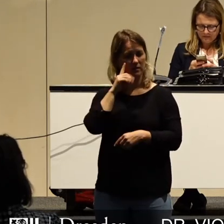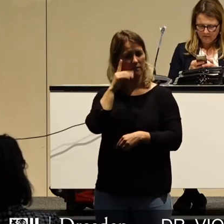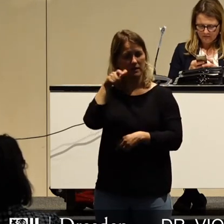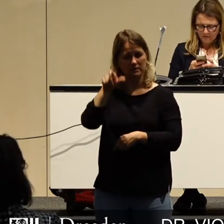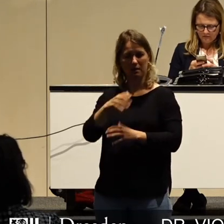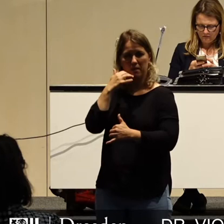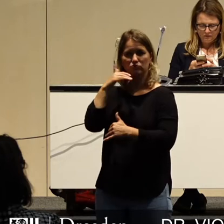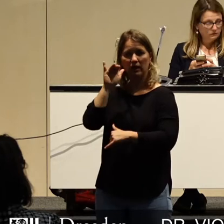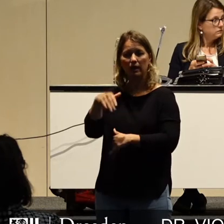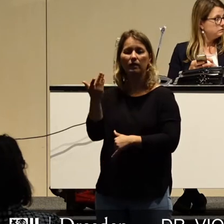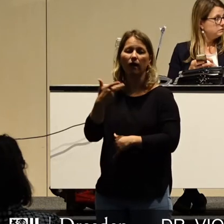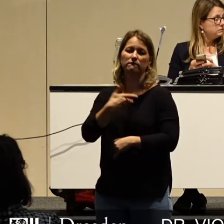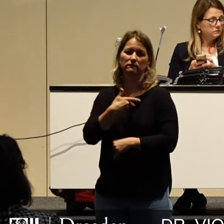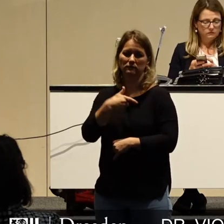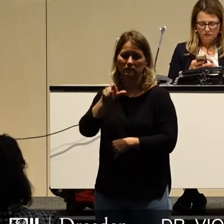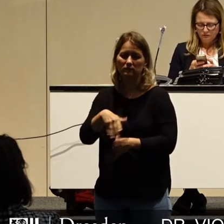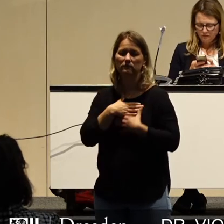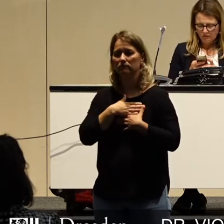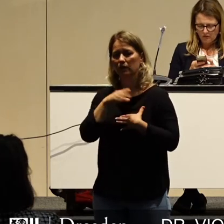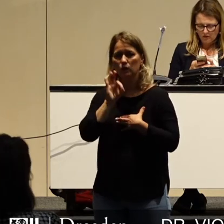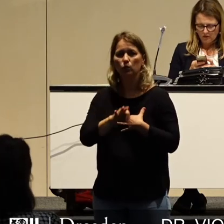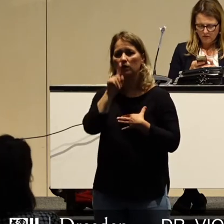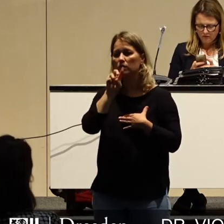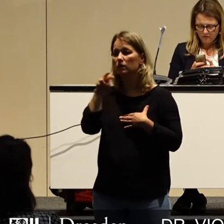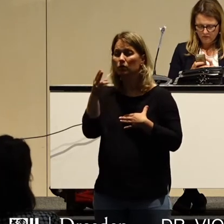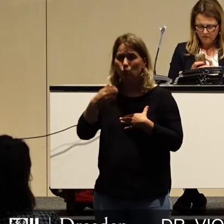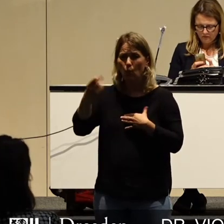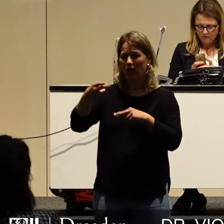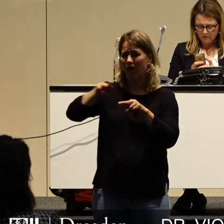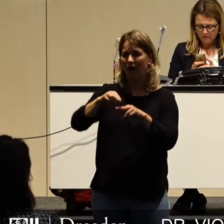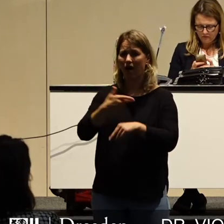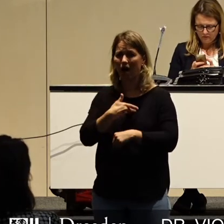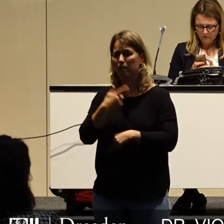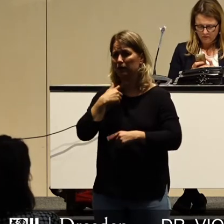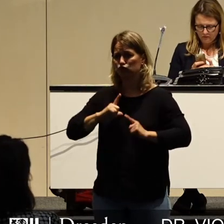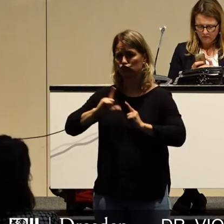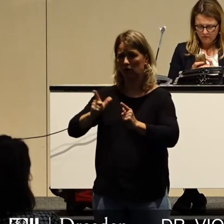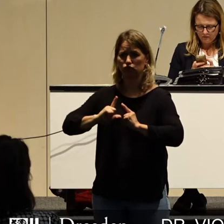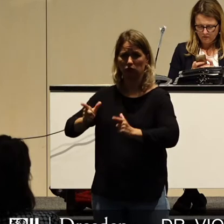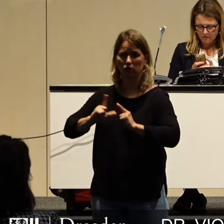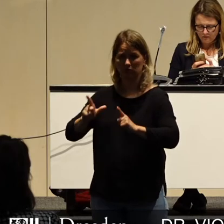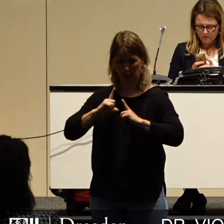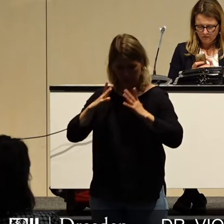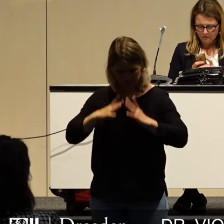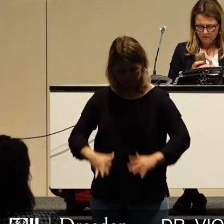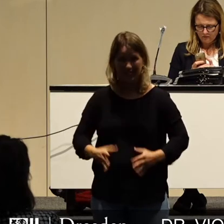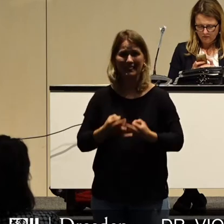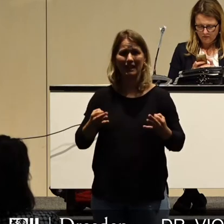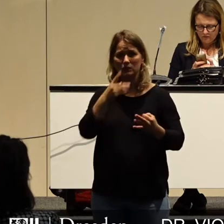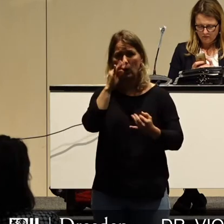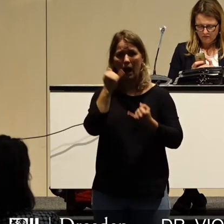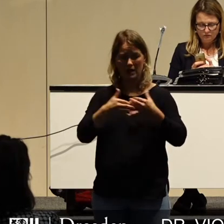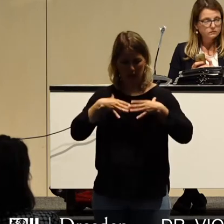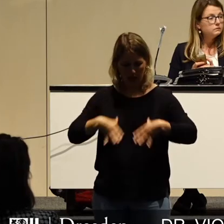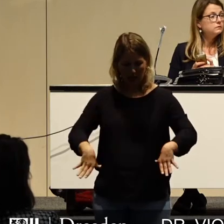Herzen schenkt noch ärmeren Menschen, die es unterwegs trifft, alles, was es hat. Als es nun gar nichts mehr besitzt, außer seinem Nachthemd, und